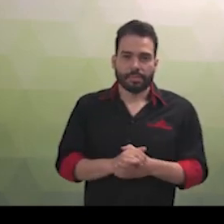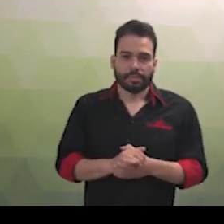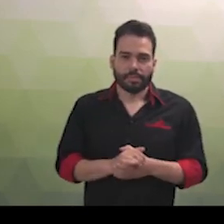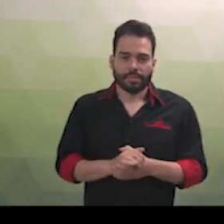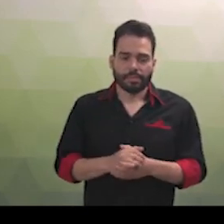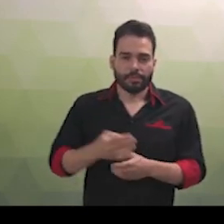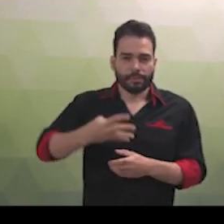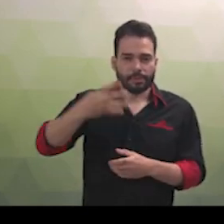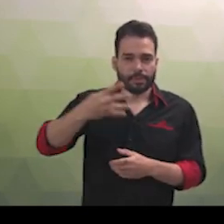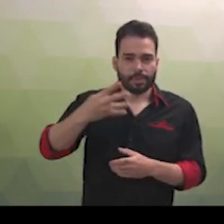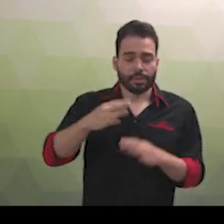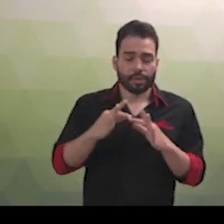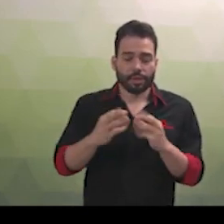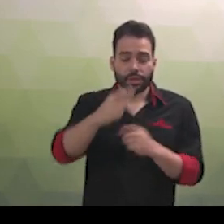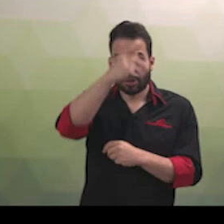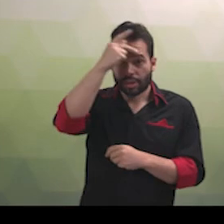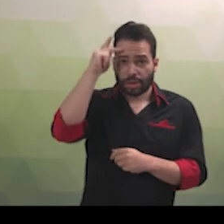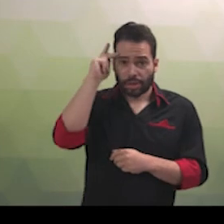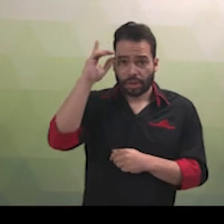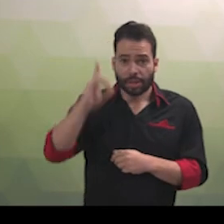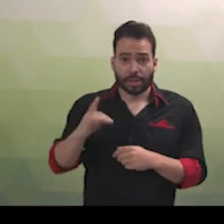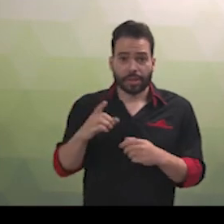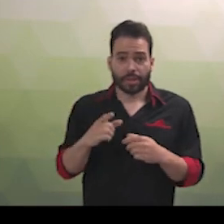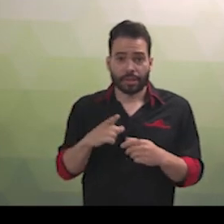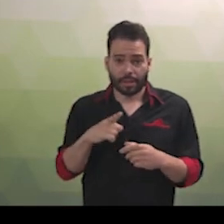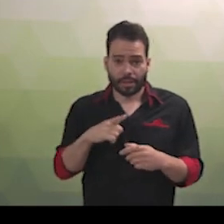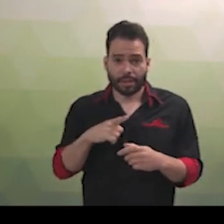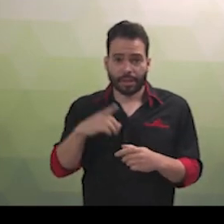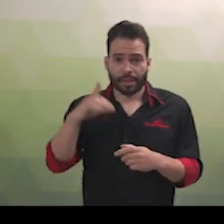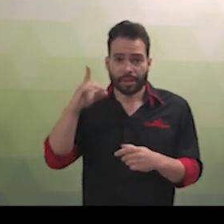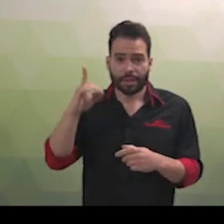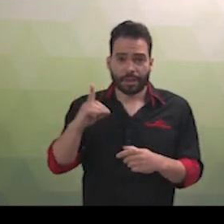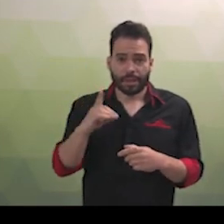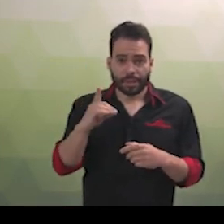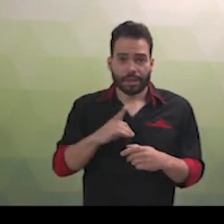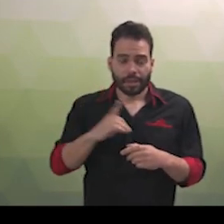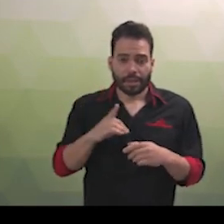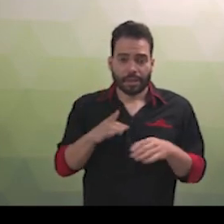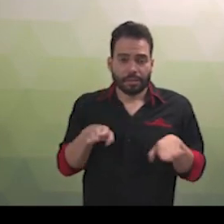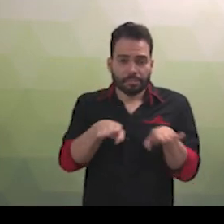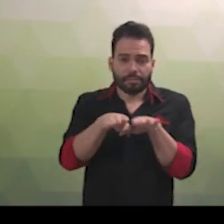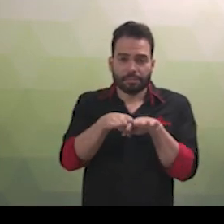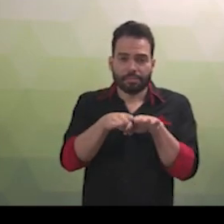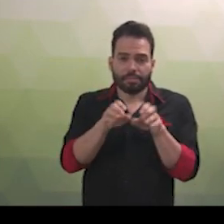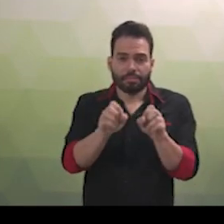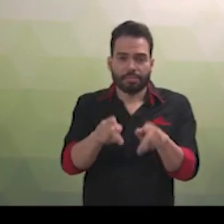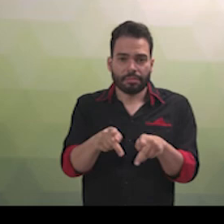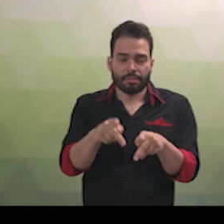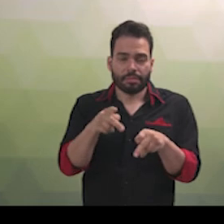Artigo 4º. Toda pessoa com deficiência tem direito à igualdade de oportunidades com as demais pessoas e não